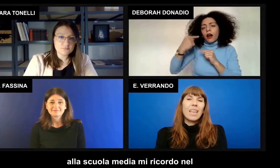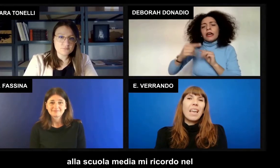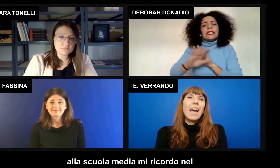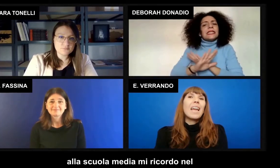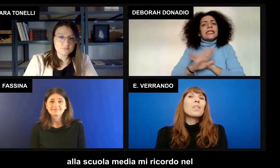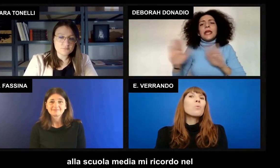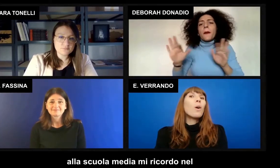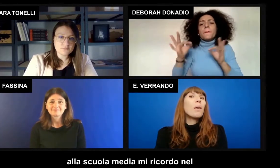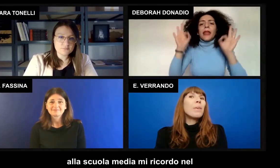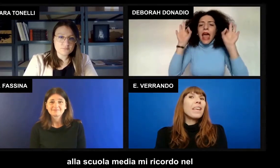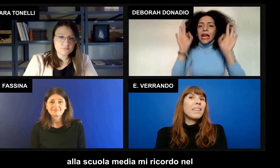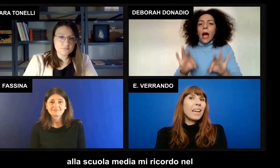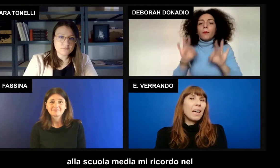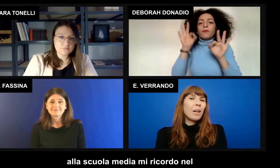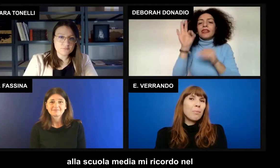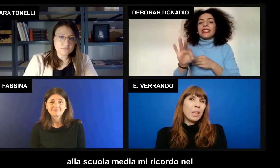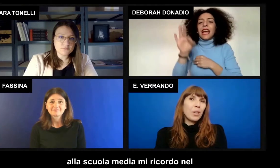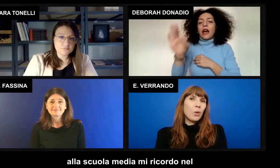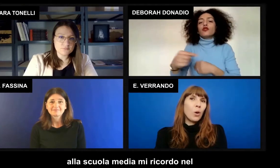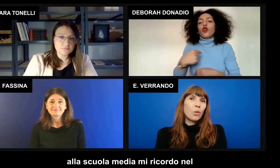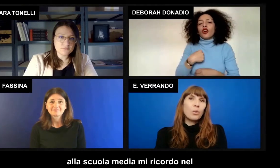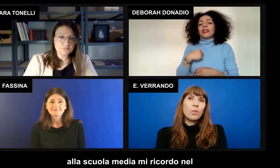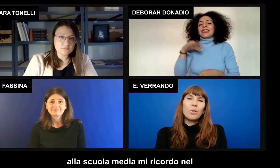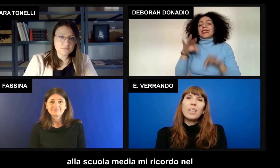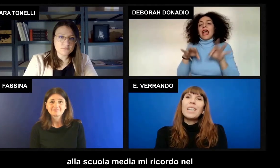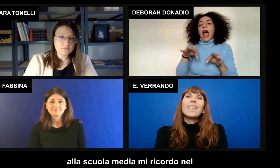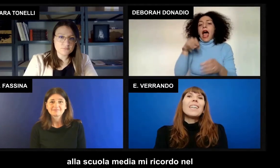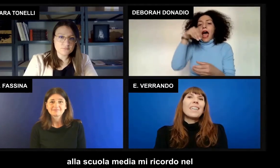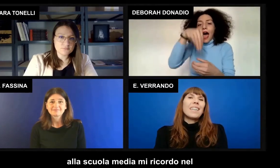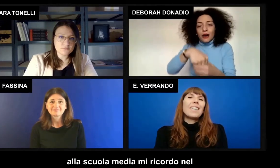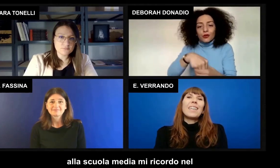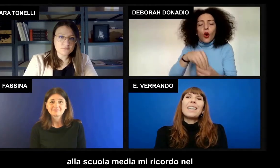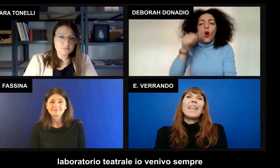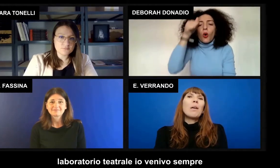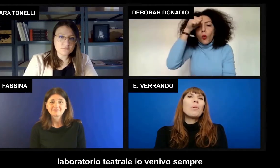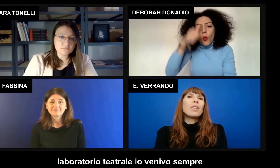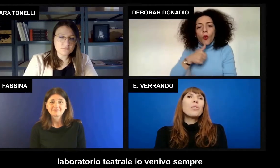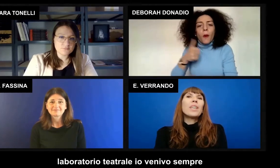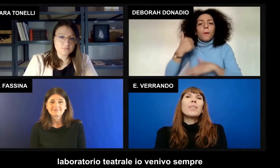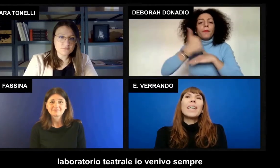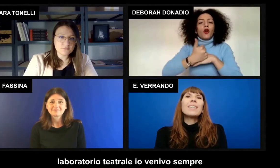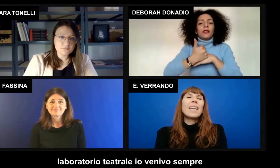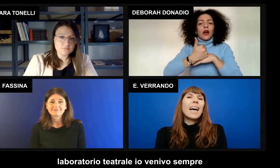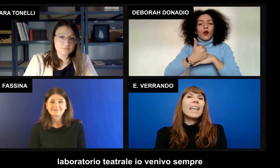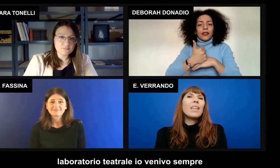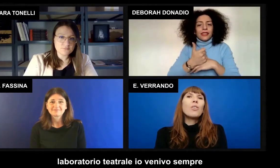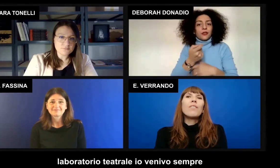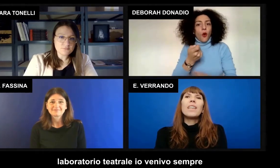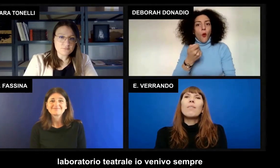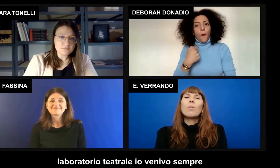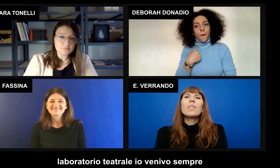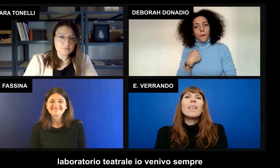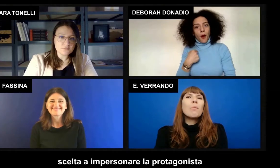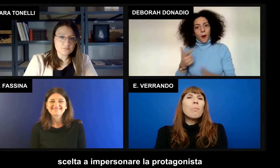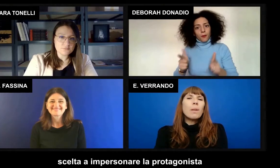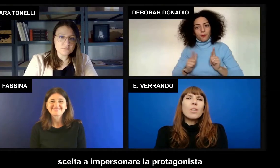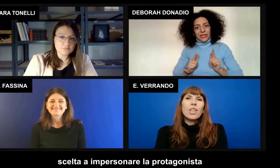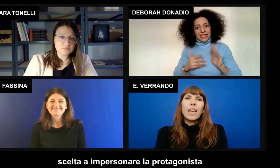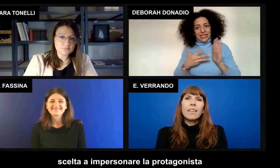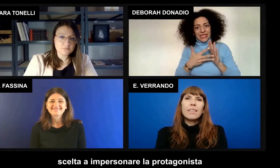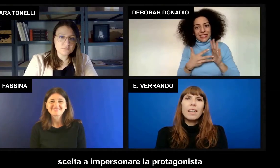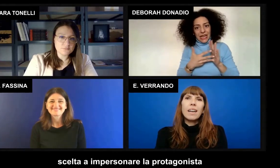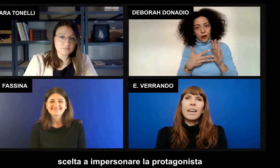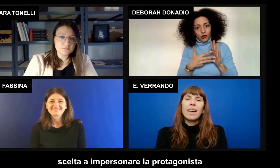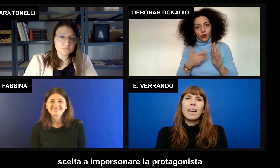Alla scuola media, mi ricordo, nel laboratorio teatrale io venivo sempre